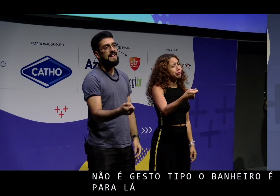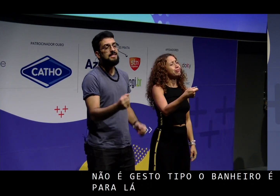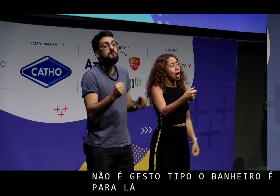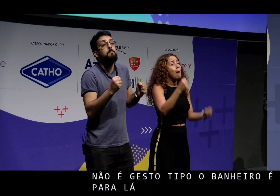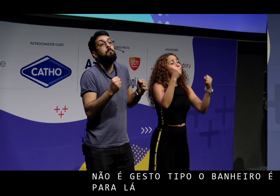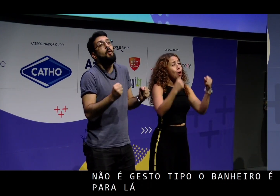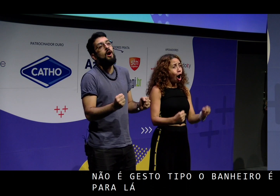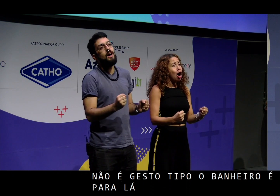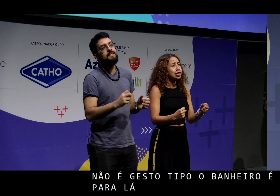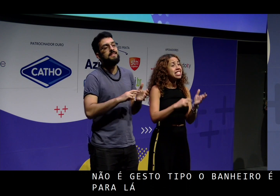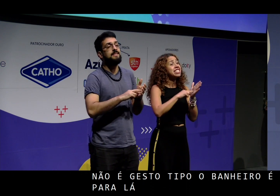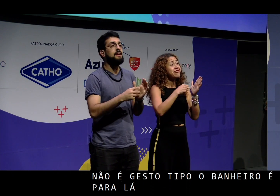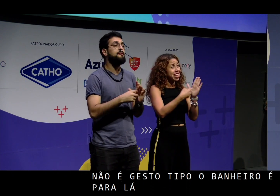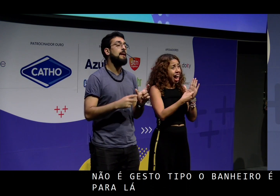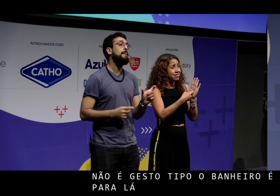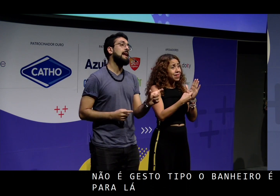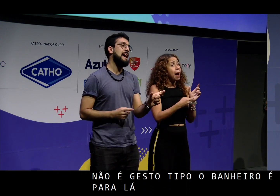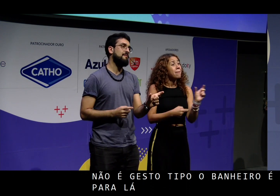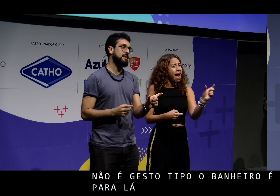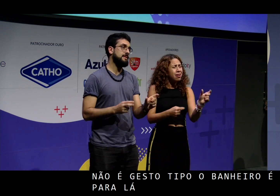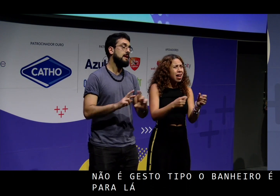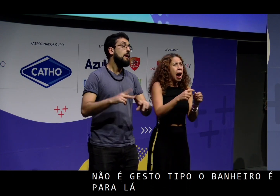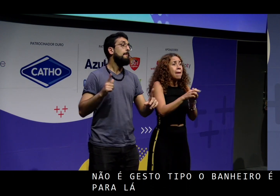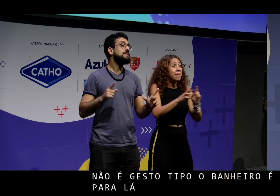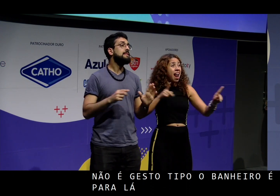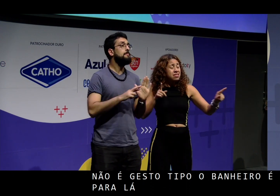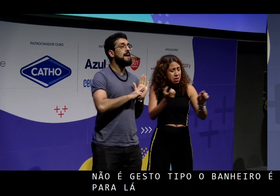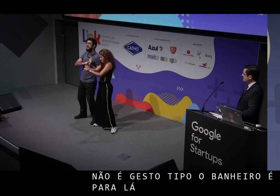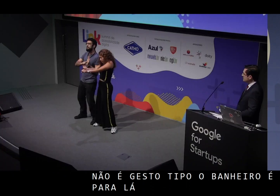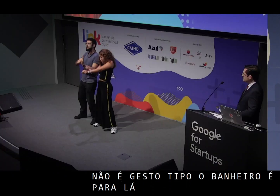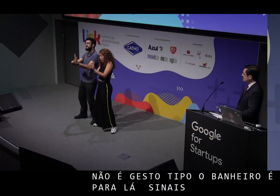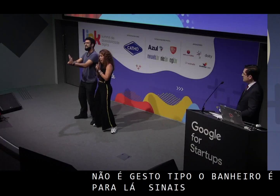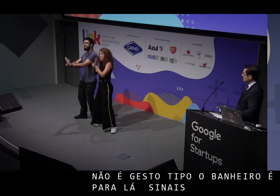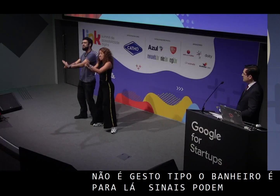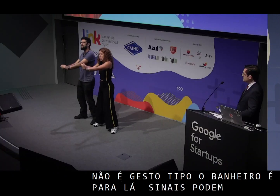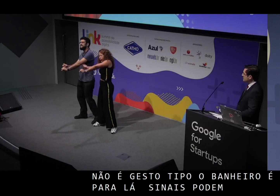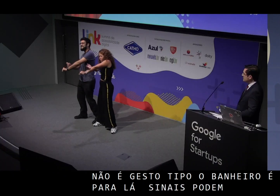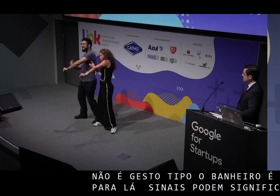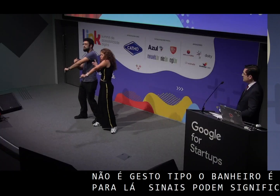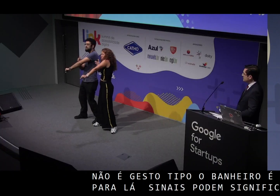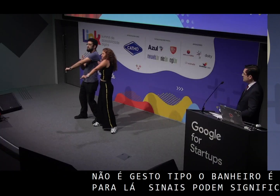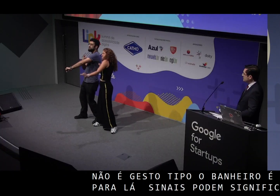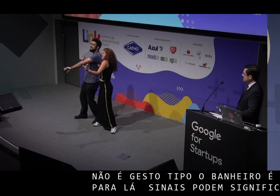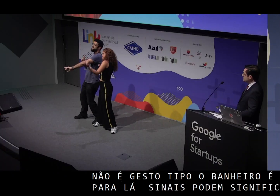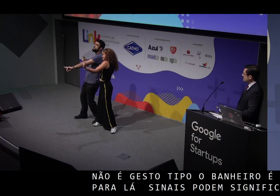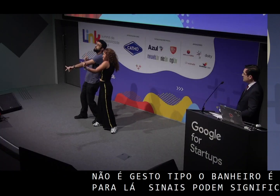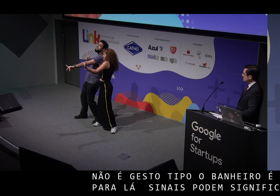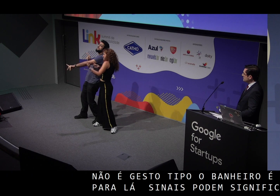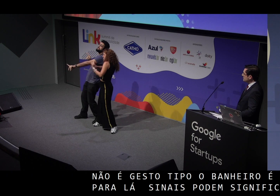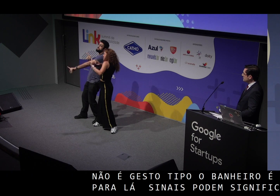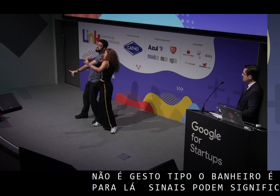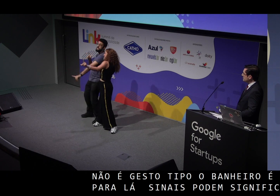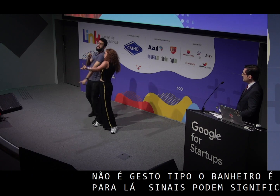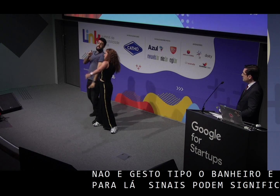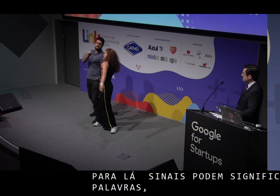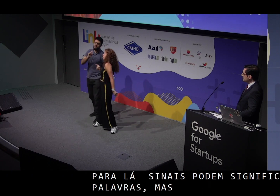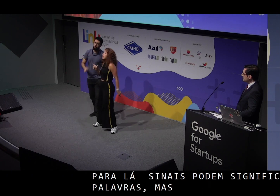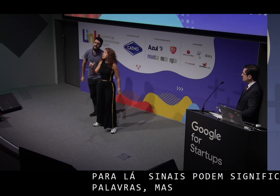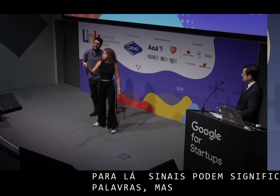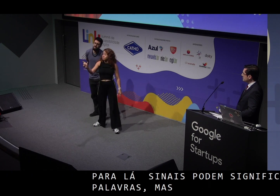Sinais podem significar palavras, mas também representam estados emocionais diferentes, que deixam palavras